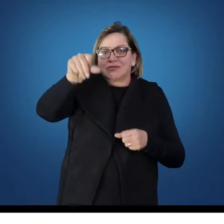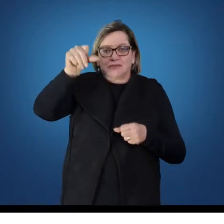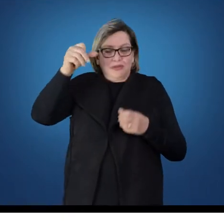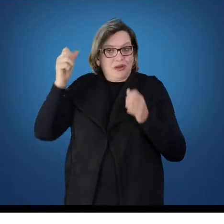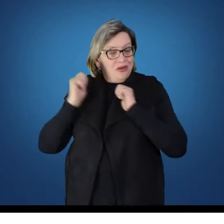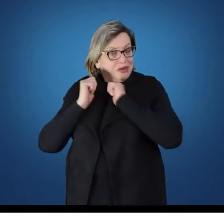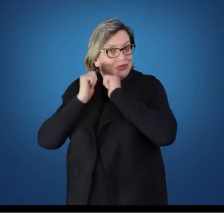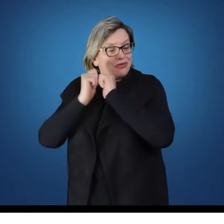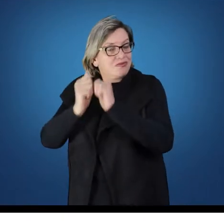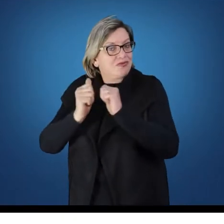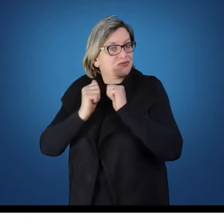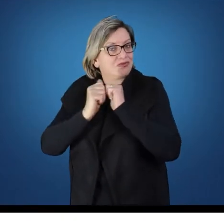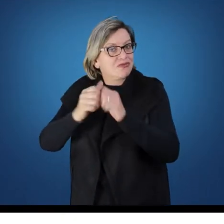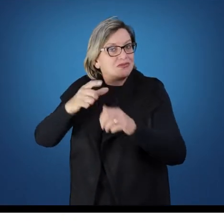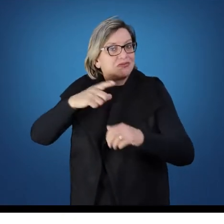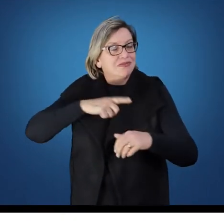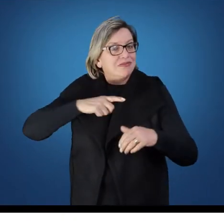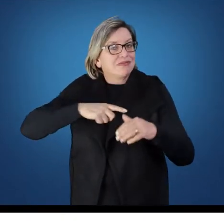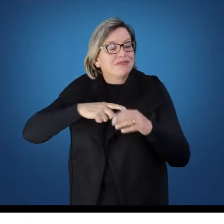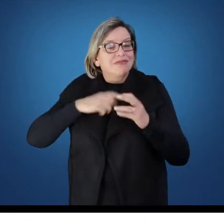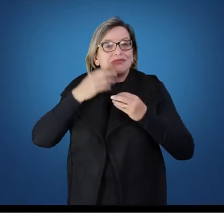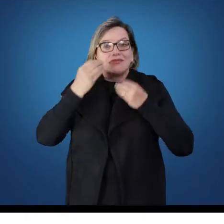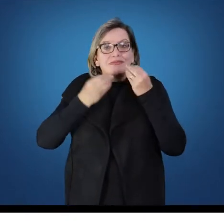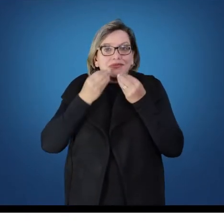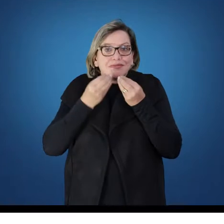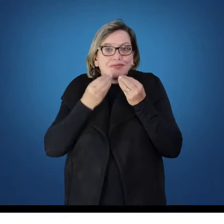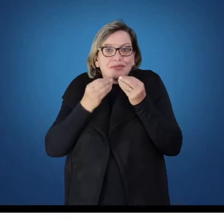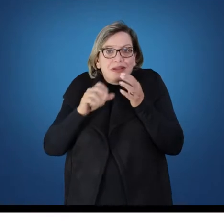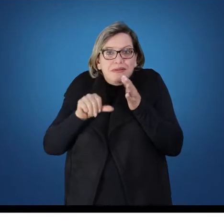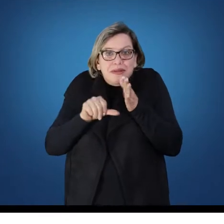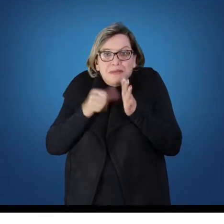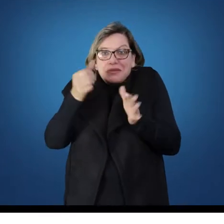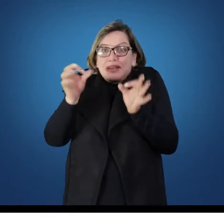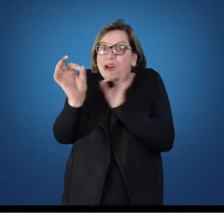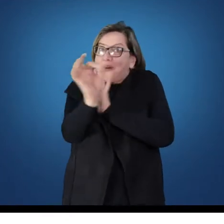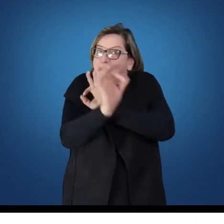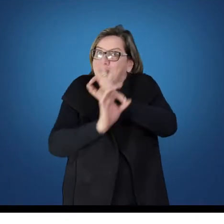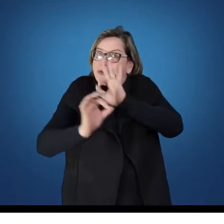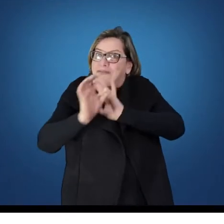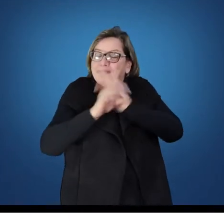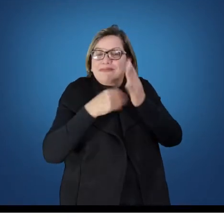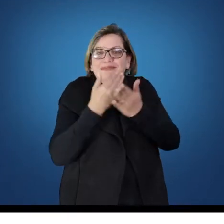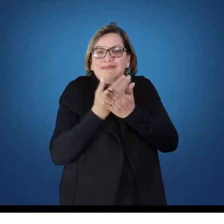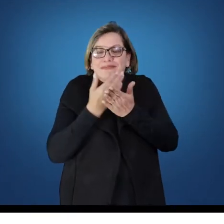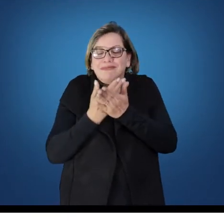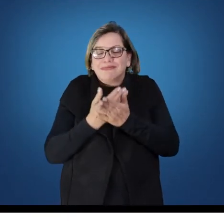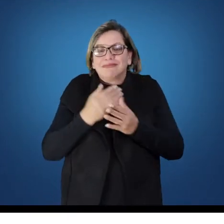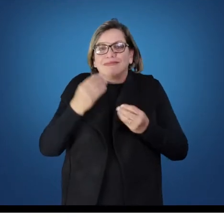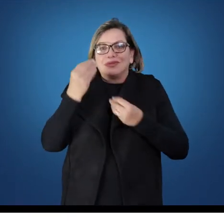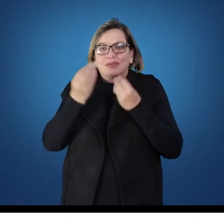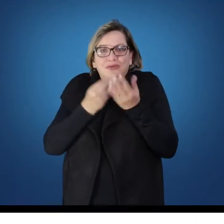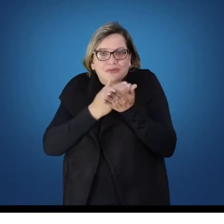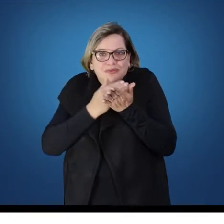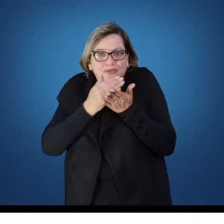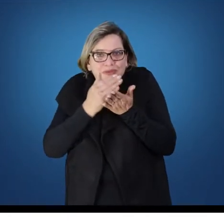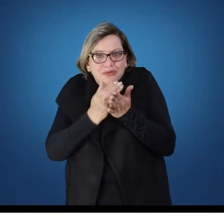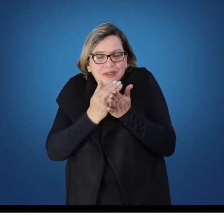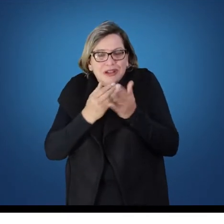já a primeira organização de estudo nacional, a partir da religiosidade e a